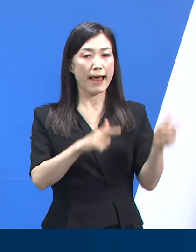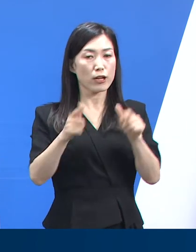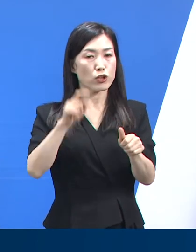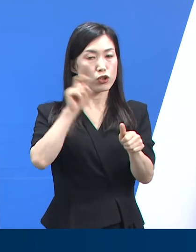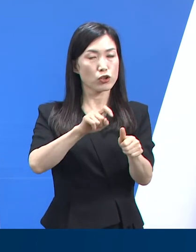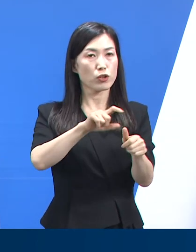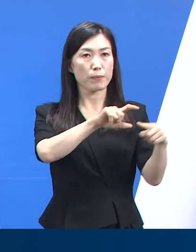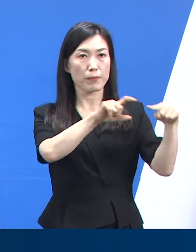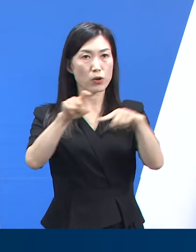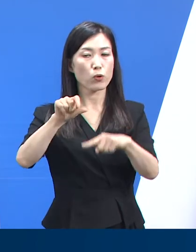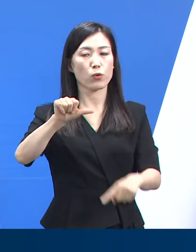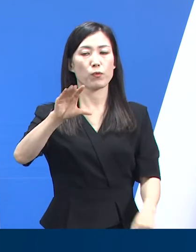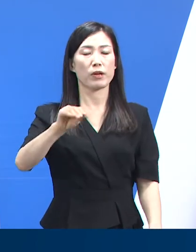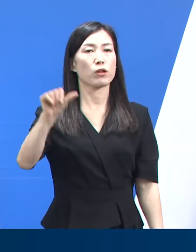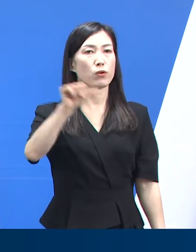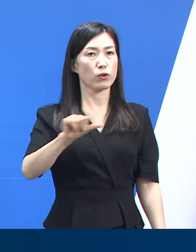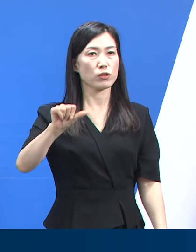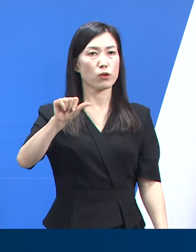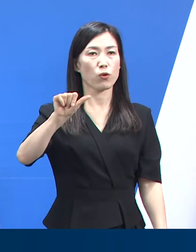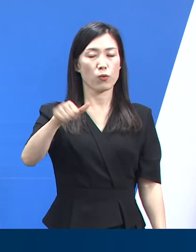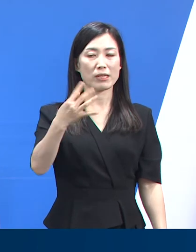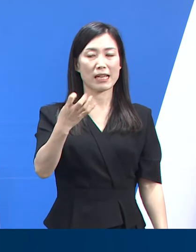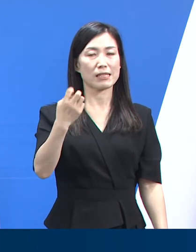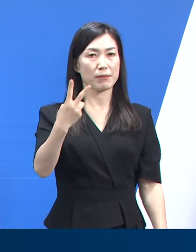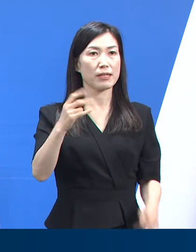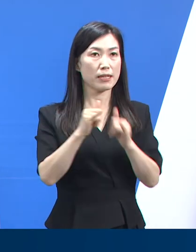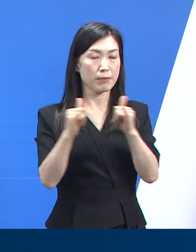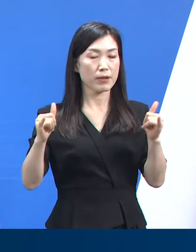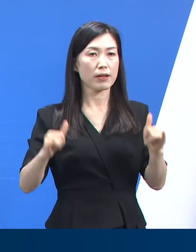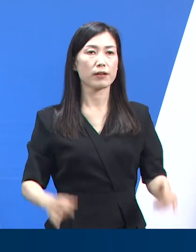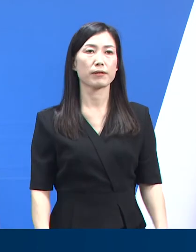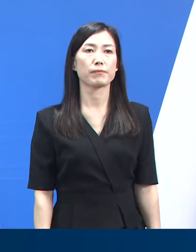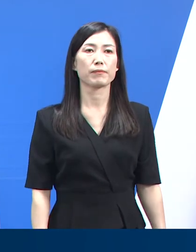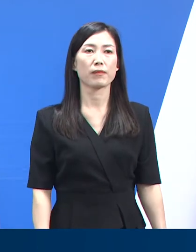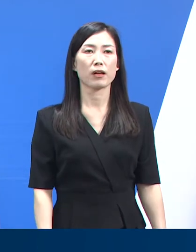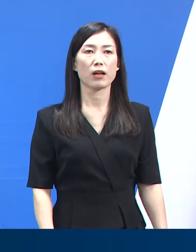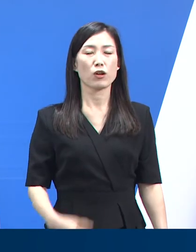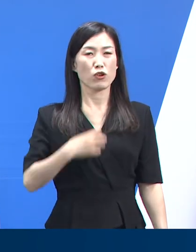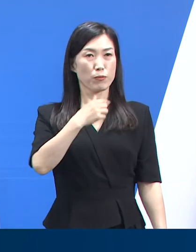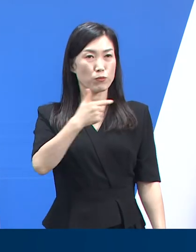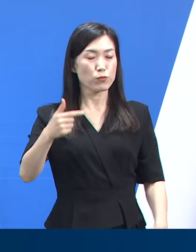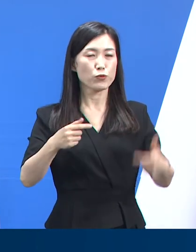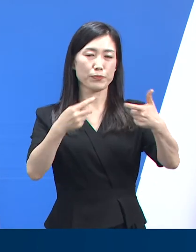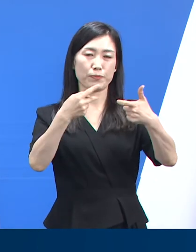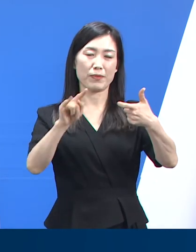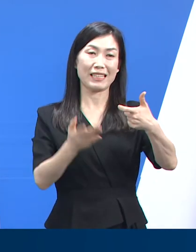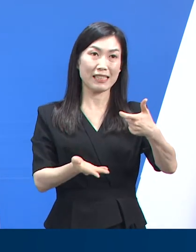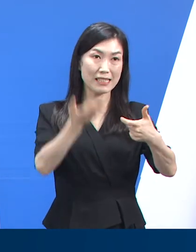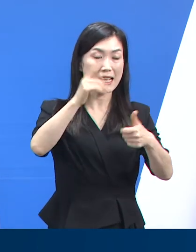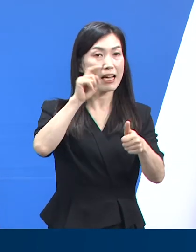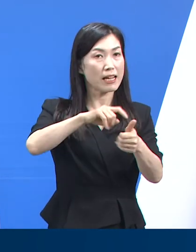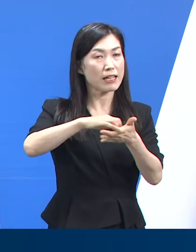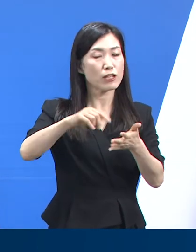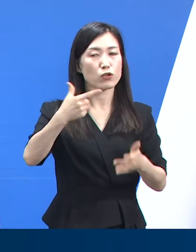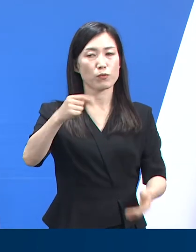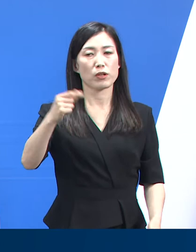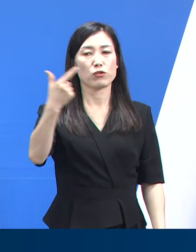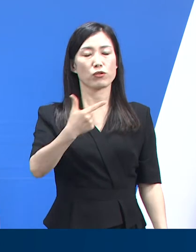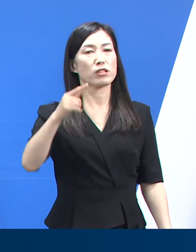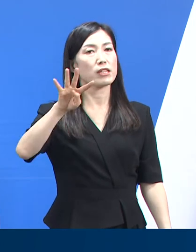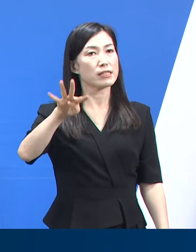확진자는 5만 5546명입니다. 고위원군인 60세 이상 확진자는 6만